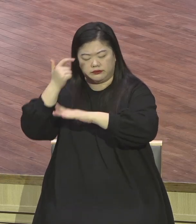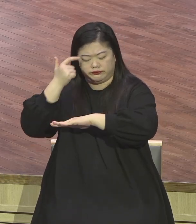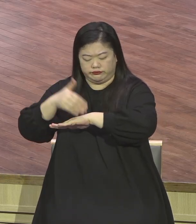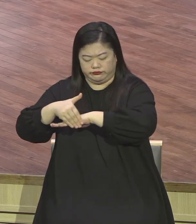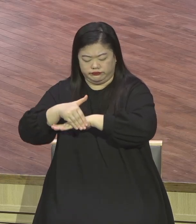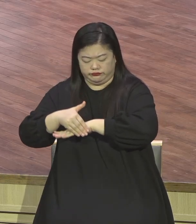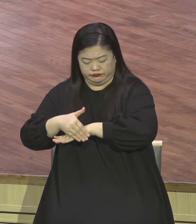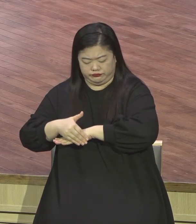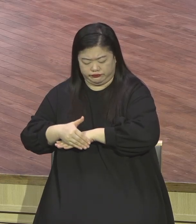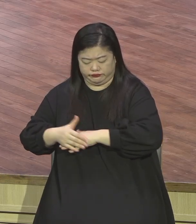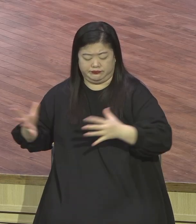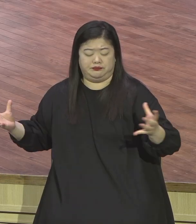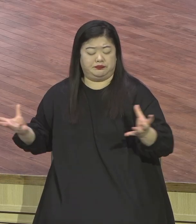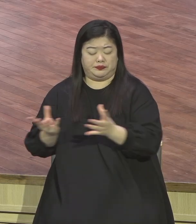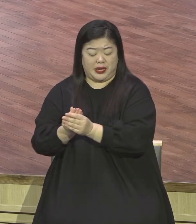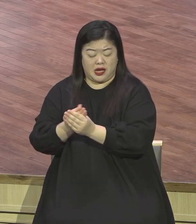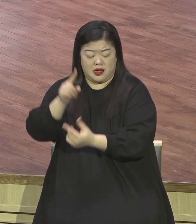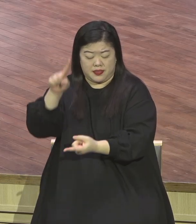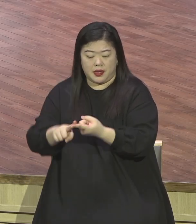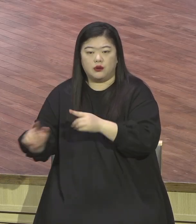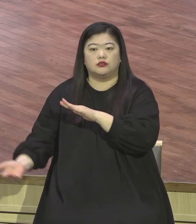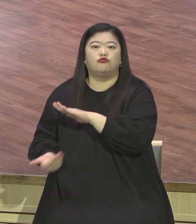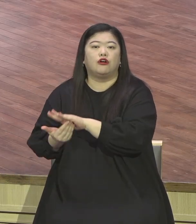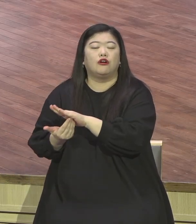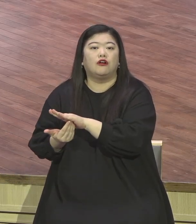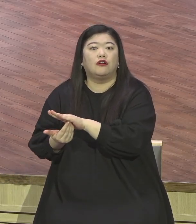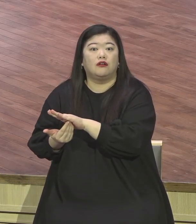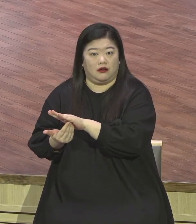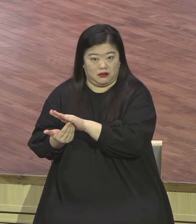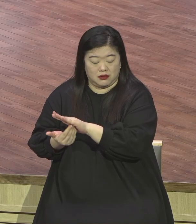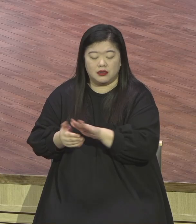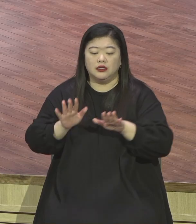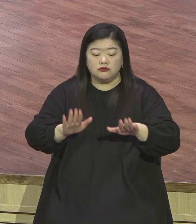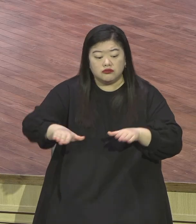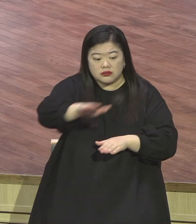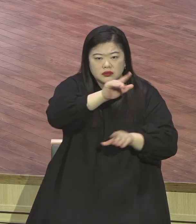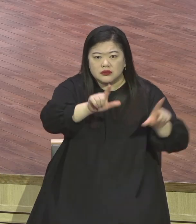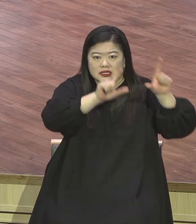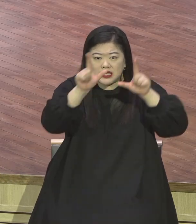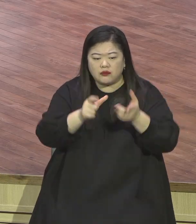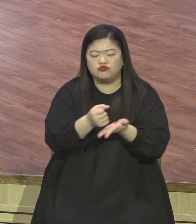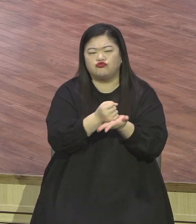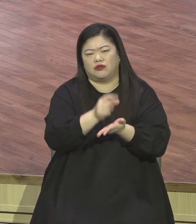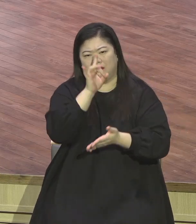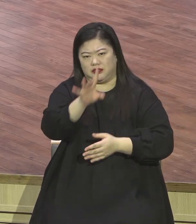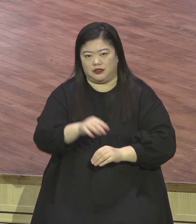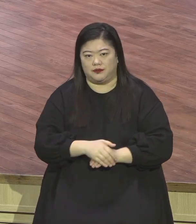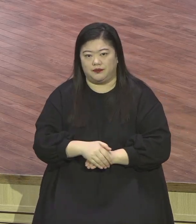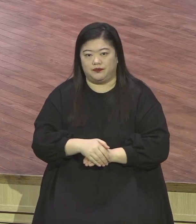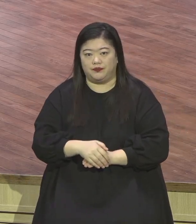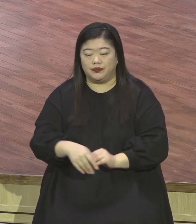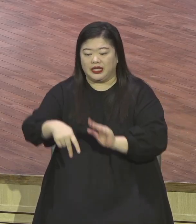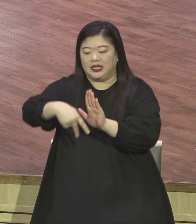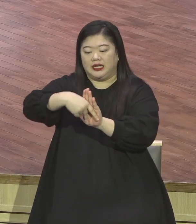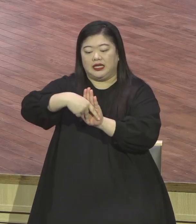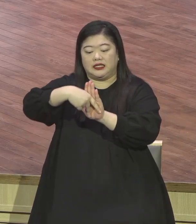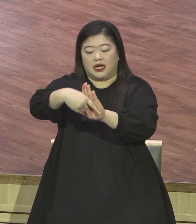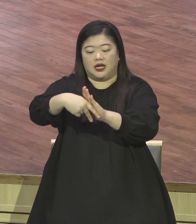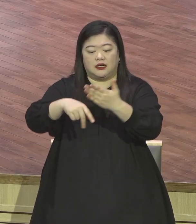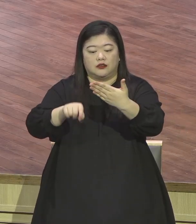특별히 예수님에 대한 예언이 구체화된 것은 이사야 9장 6절의 말씀을 보면 언약